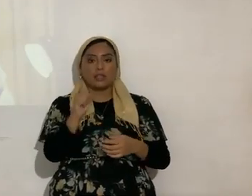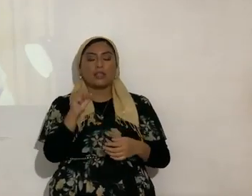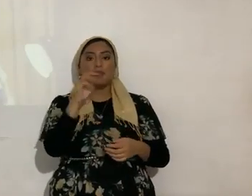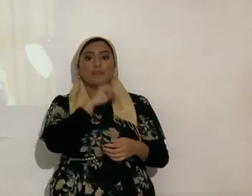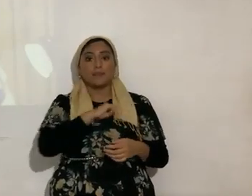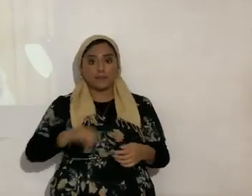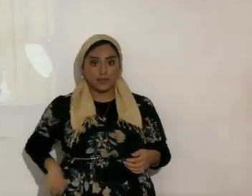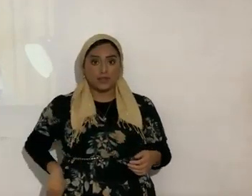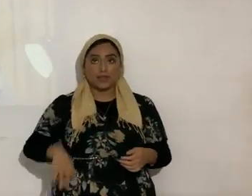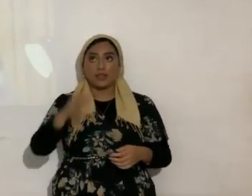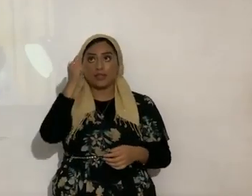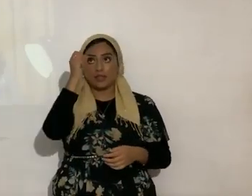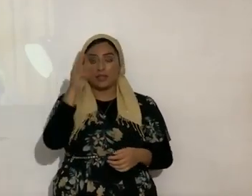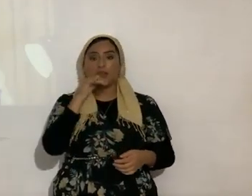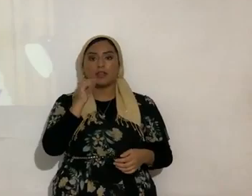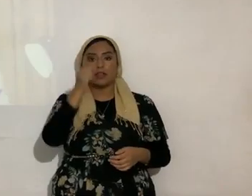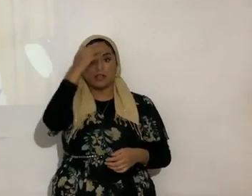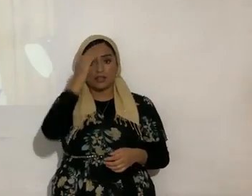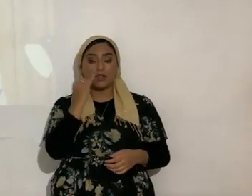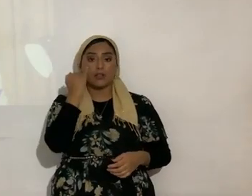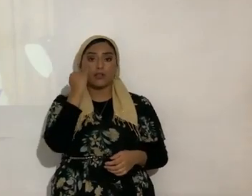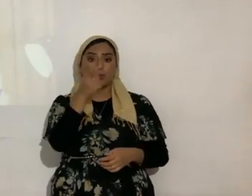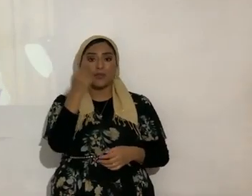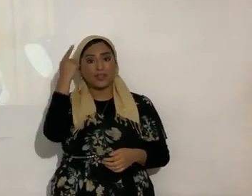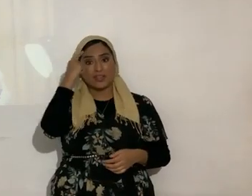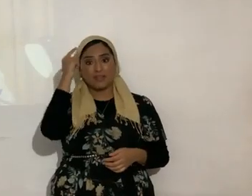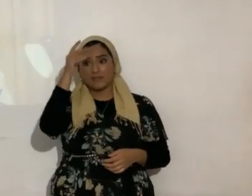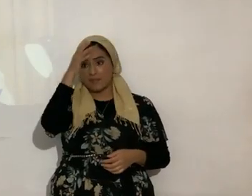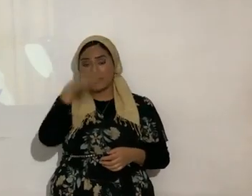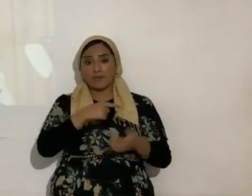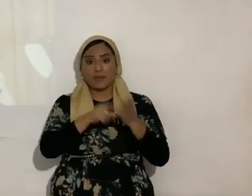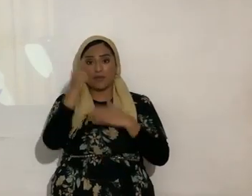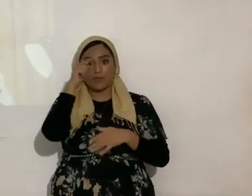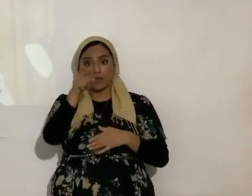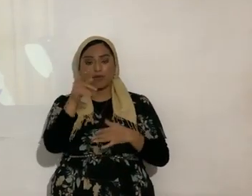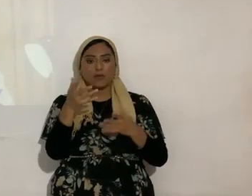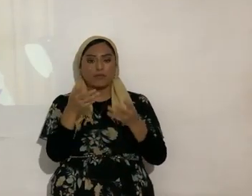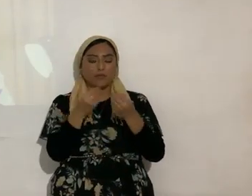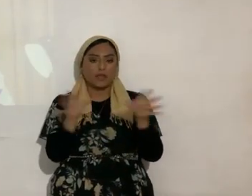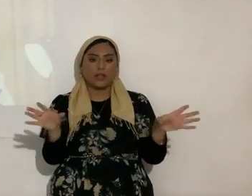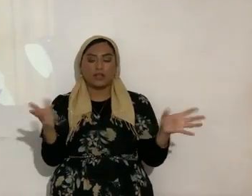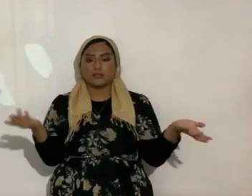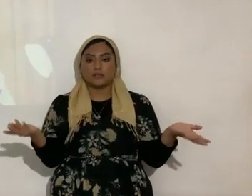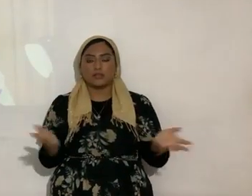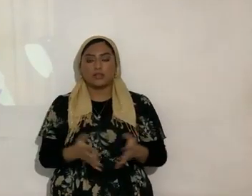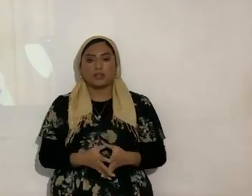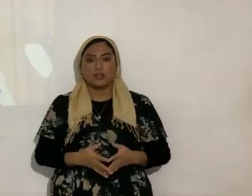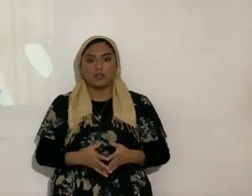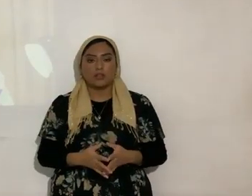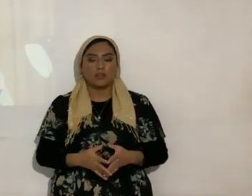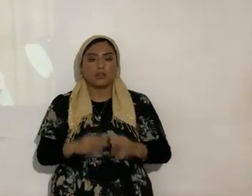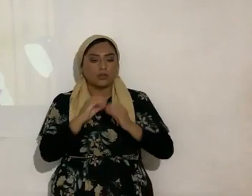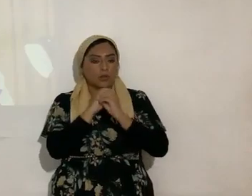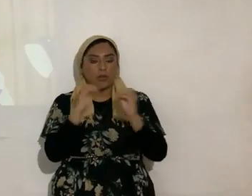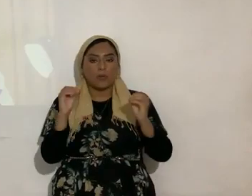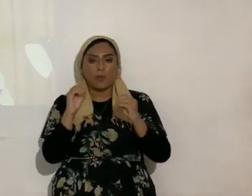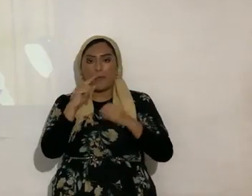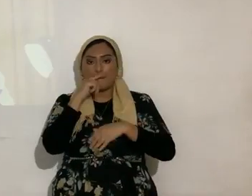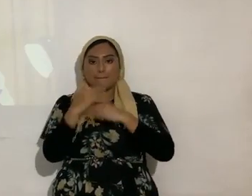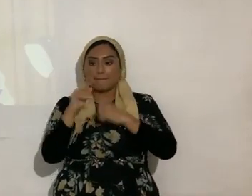Yahshua es el Ojim porque si piensas que un hombre pagó por ti estás bien perdido porque ninguna sangre puede pagar por los pecados más